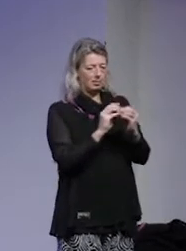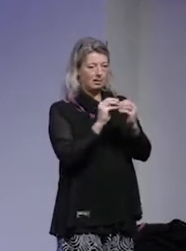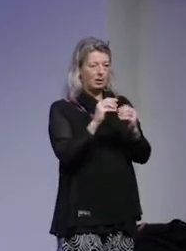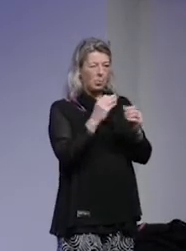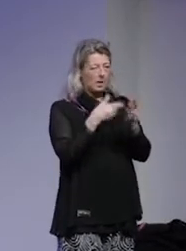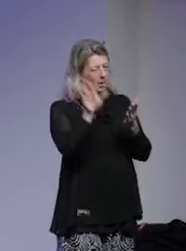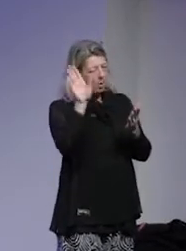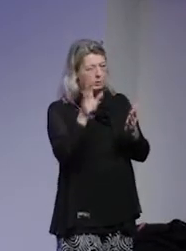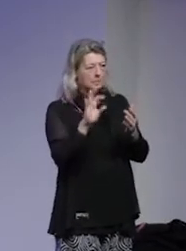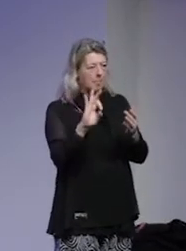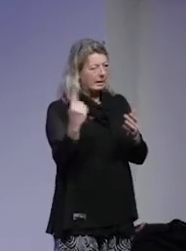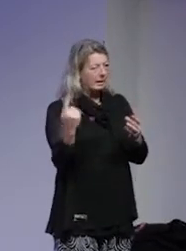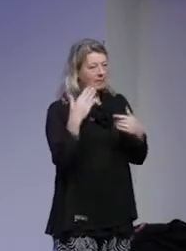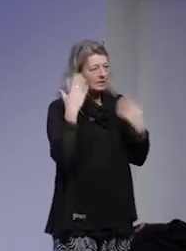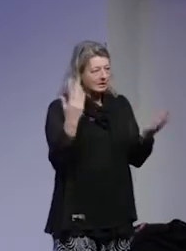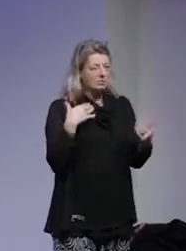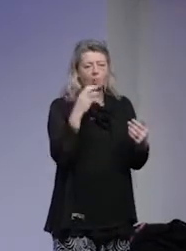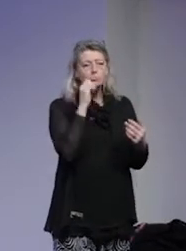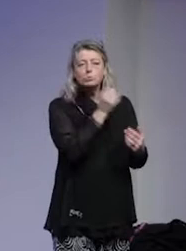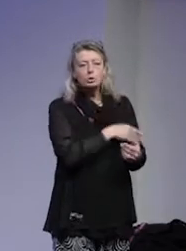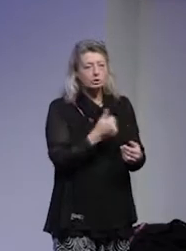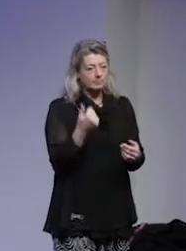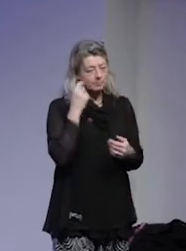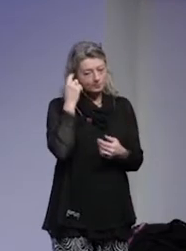hur man tar bort pilar och sånt. Den kan ni skita i.